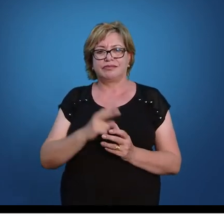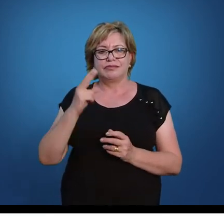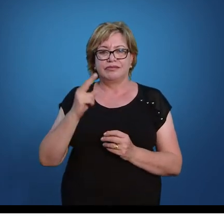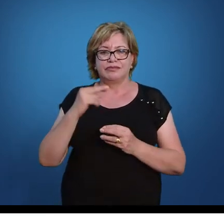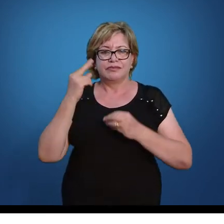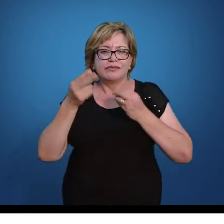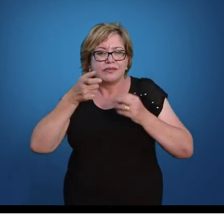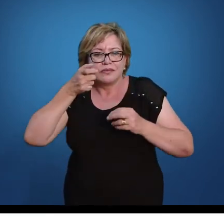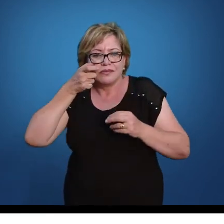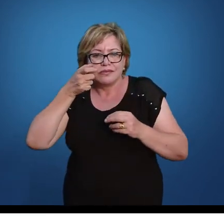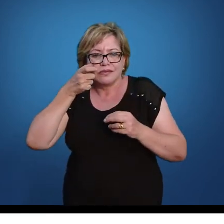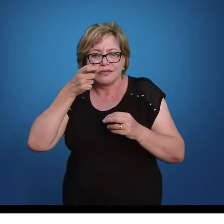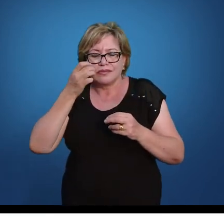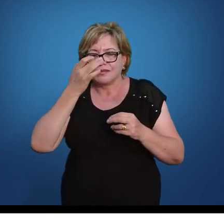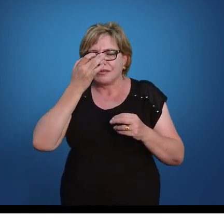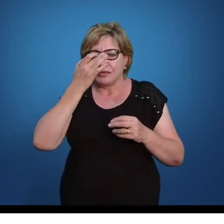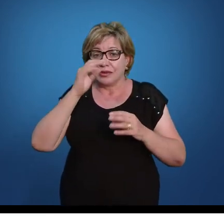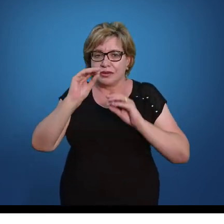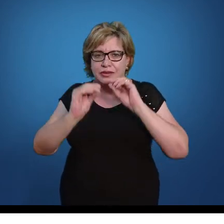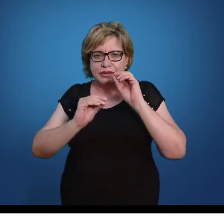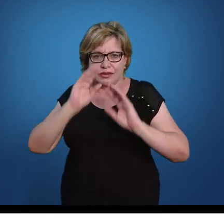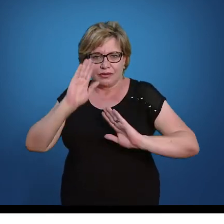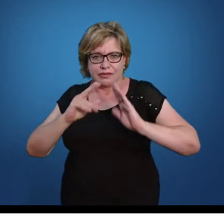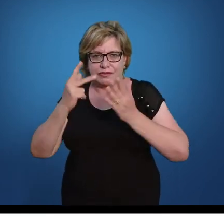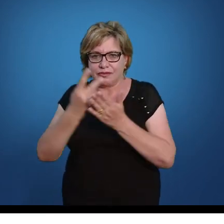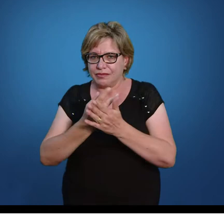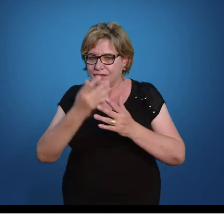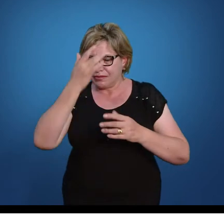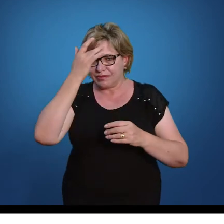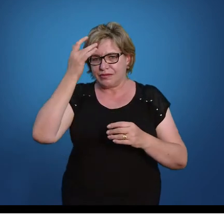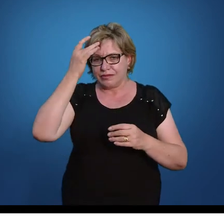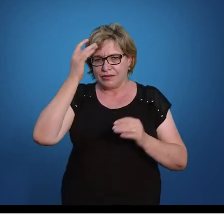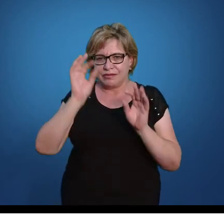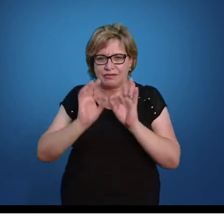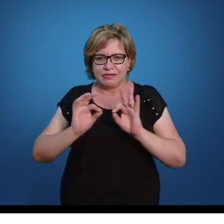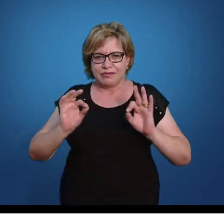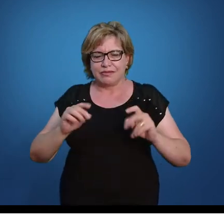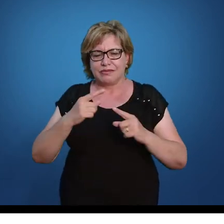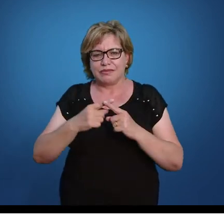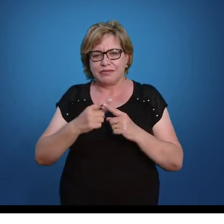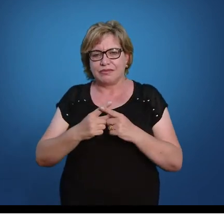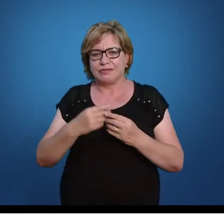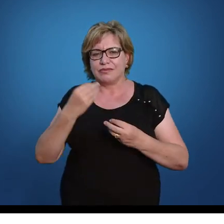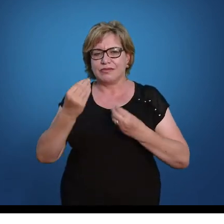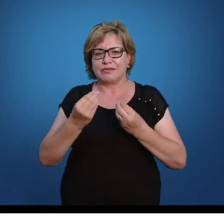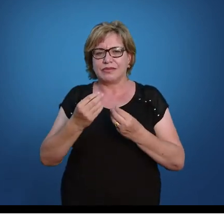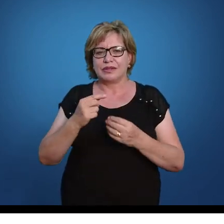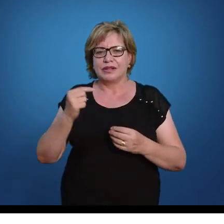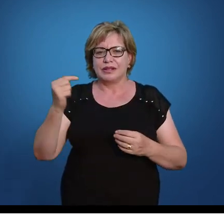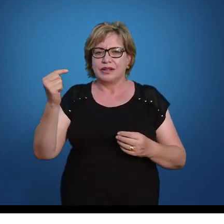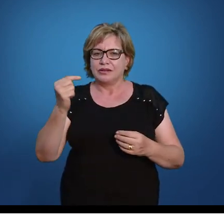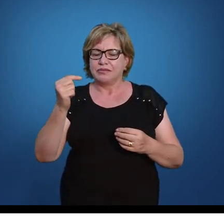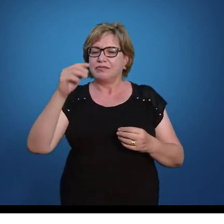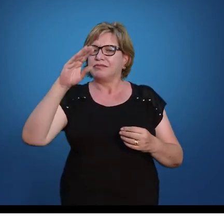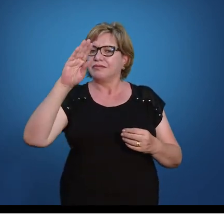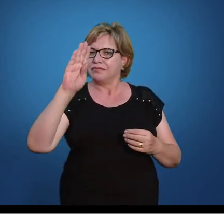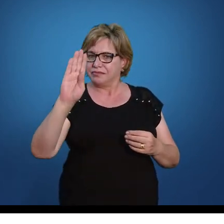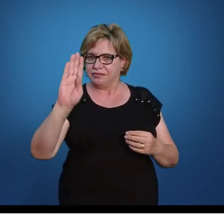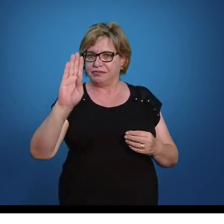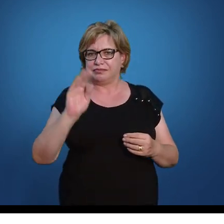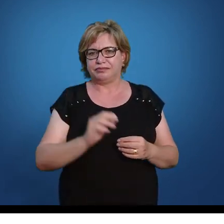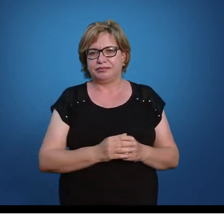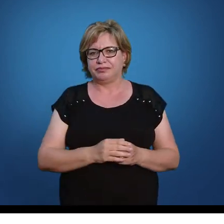Observem a fórmula que é um erro muito comum que a gente acaba cometendo. Muitas vezes por fazer vários cálculos. Nós temos aqui menos B.